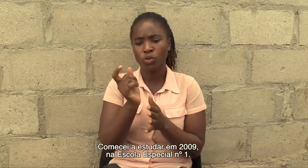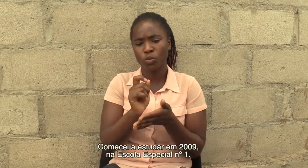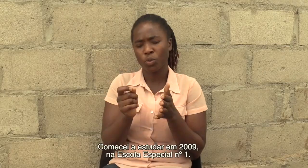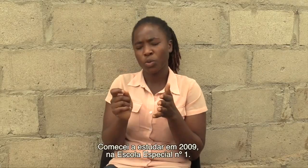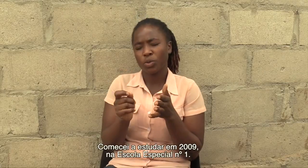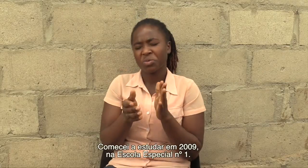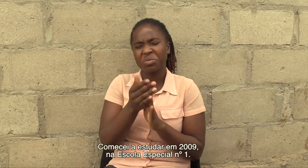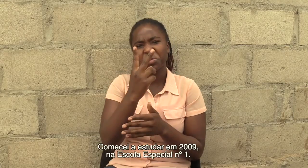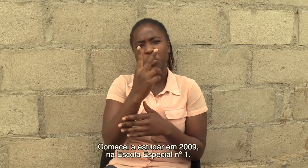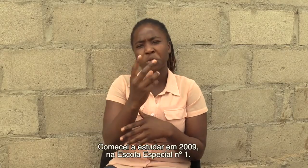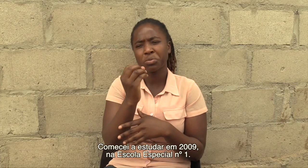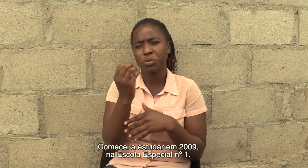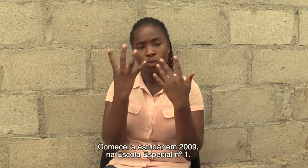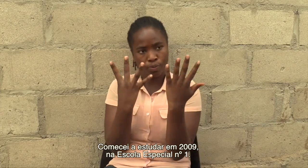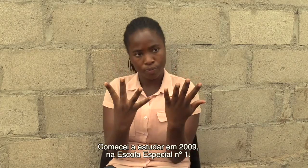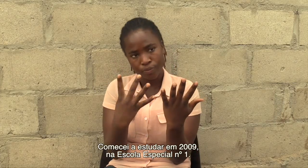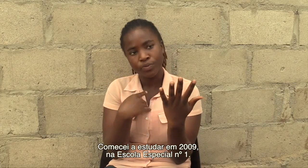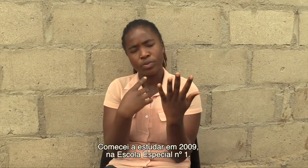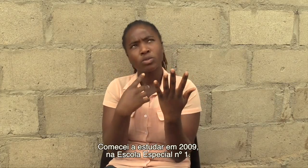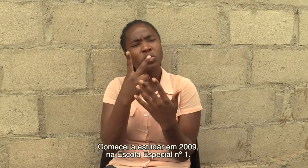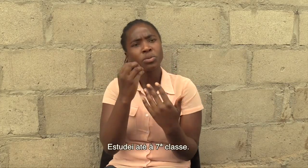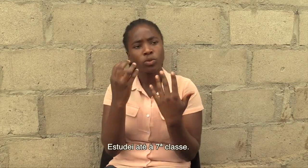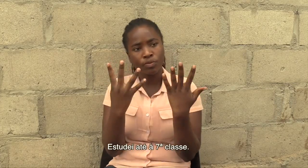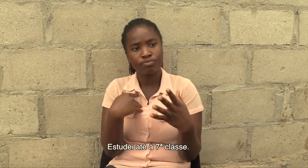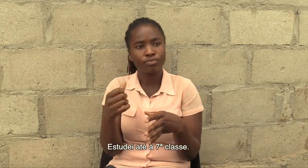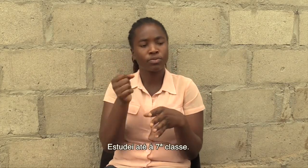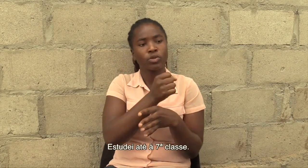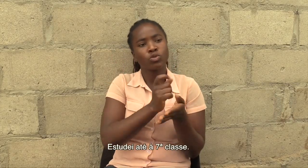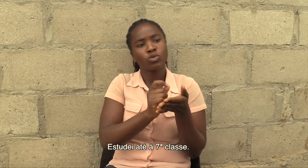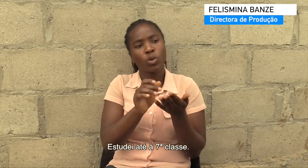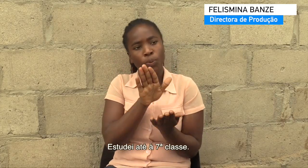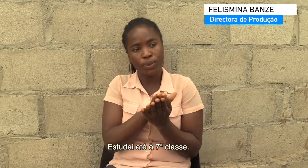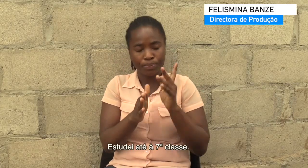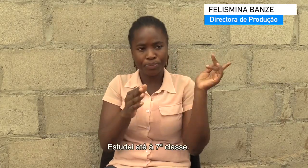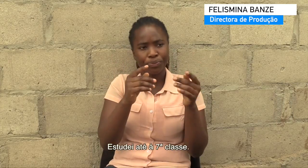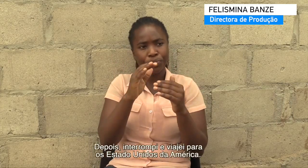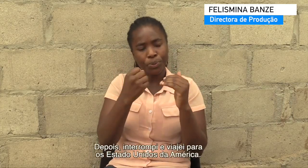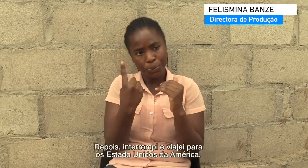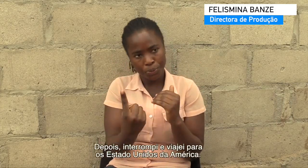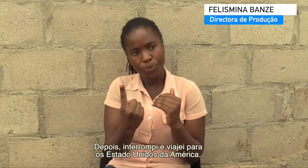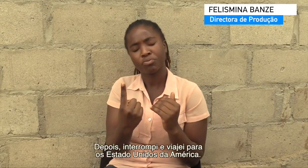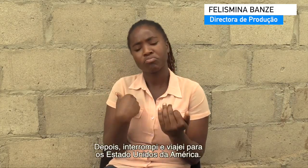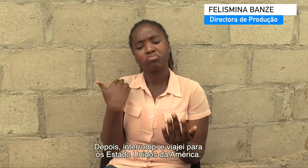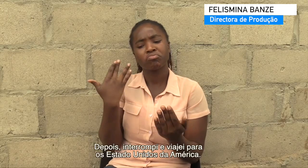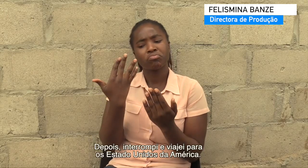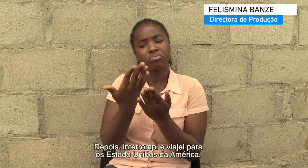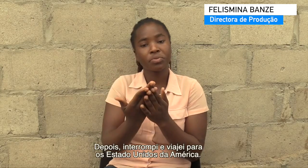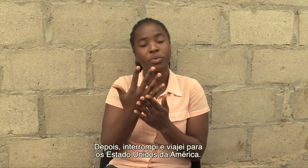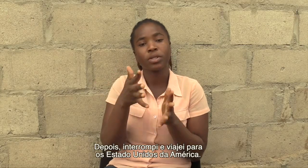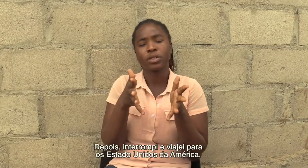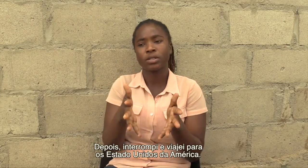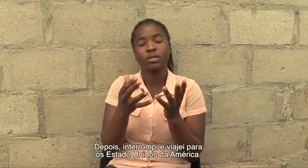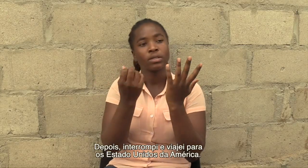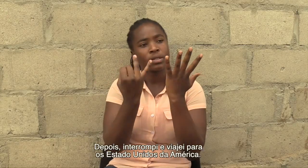Comecei a estudar em 2009 na escola especial número 1. Estudei até a 7ª classe. Depois interrompi